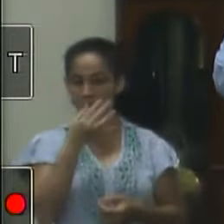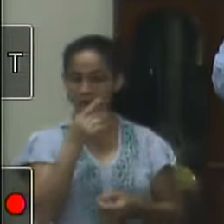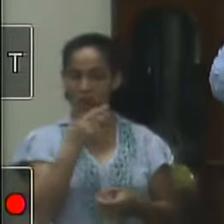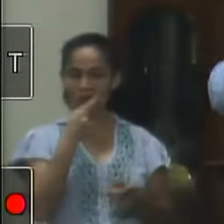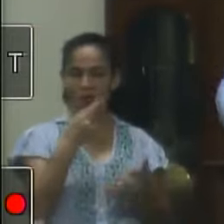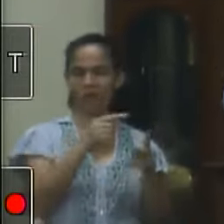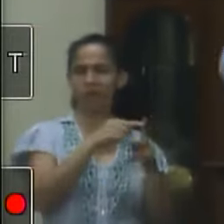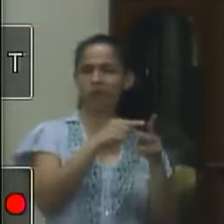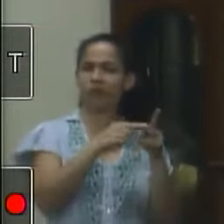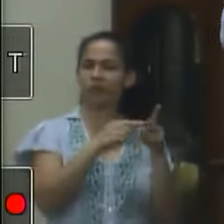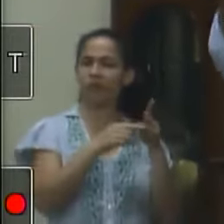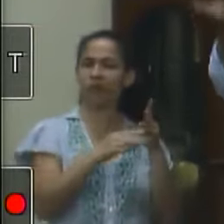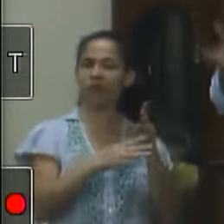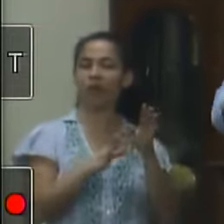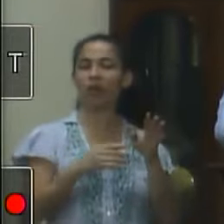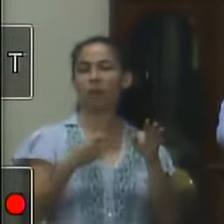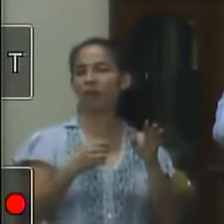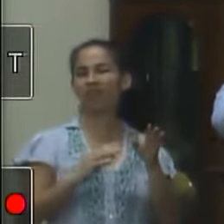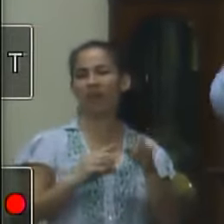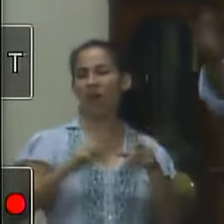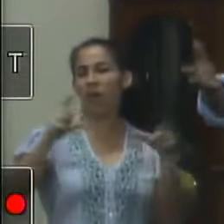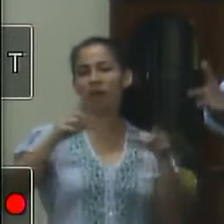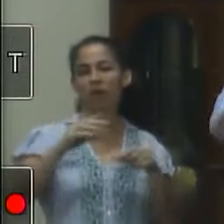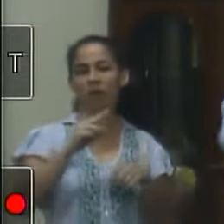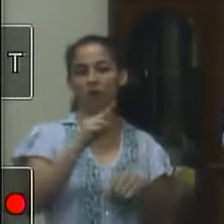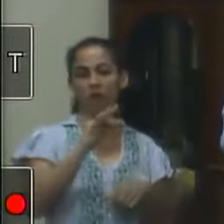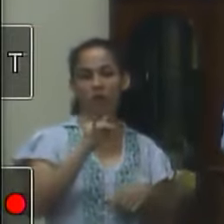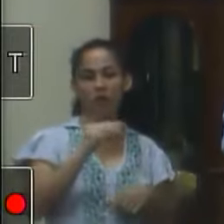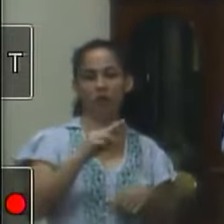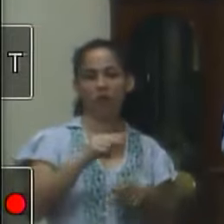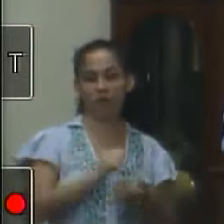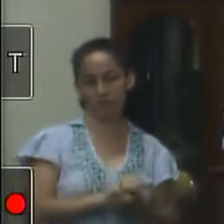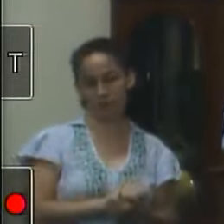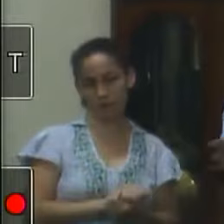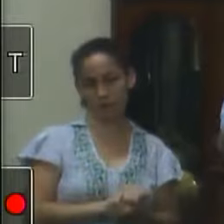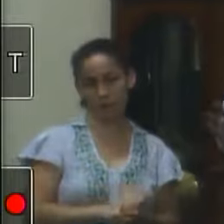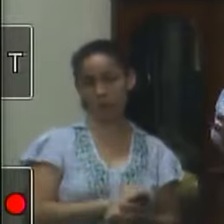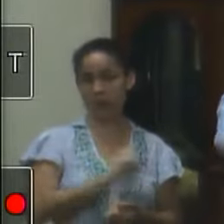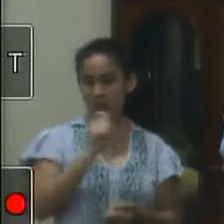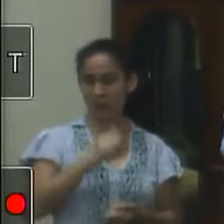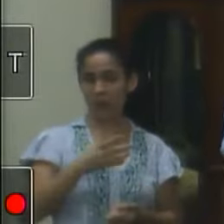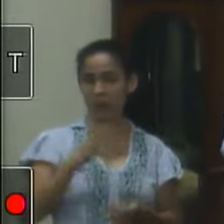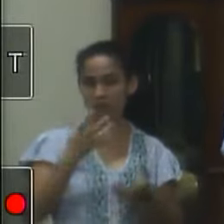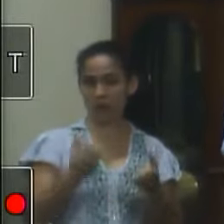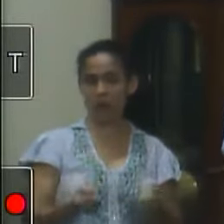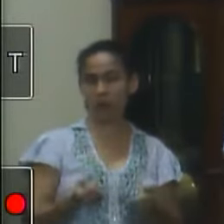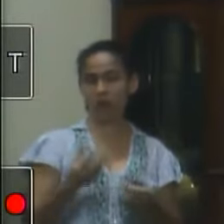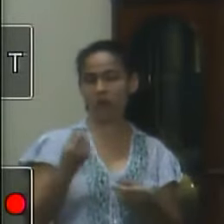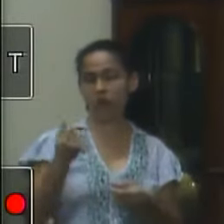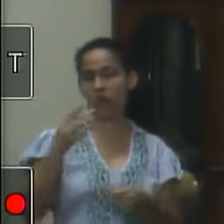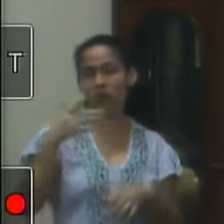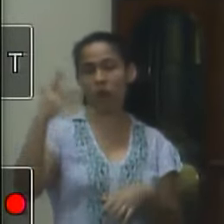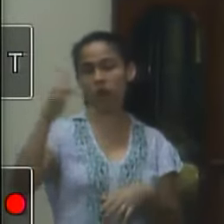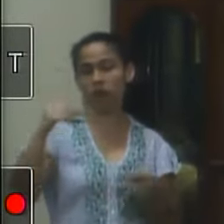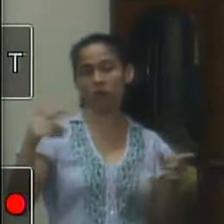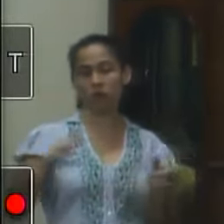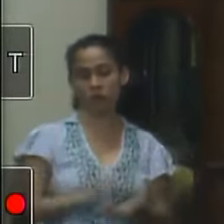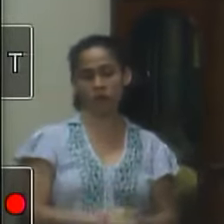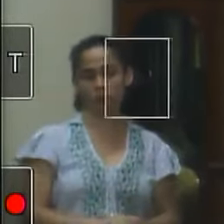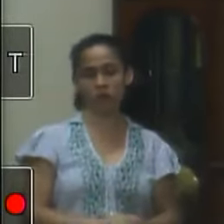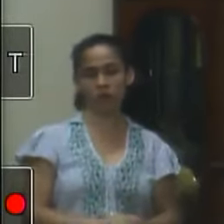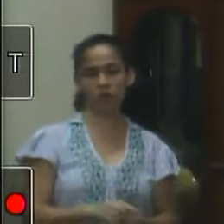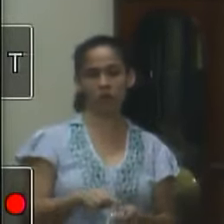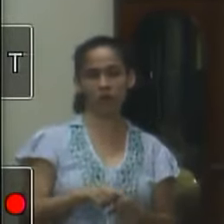município arrecade sem o aumento abusivo que foi proposto então a questão